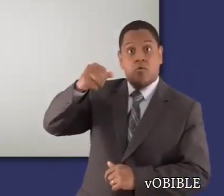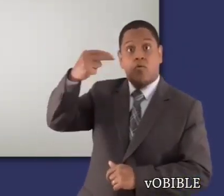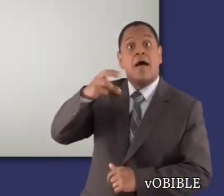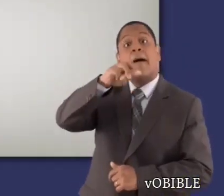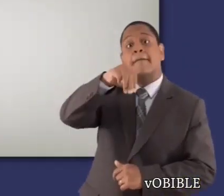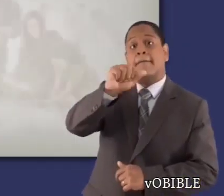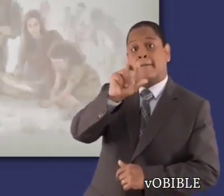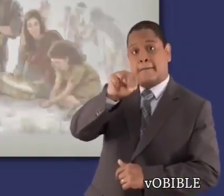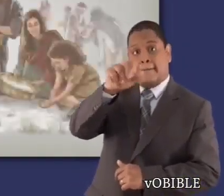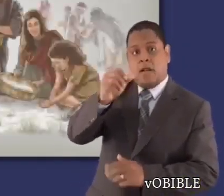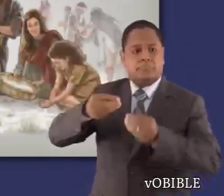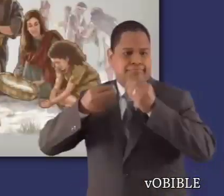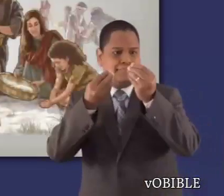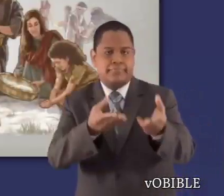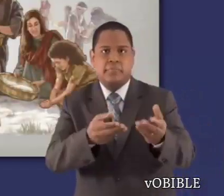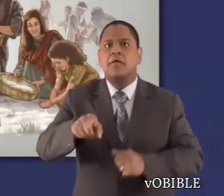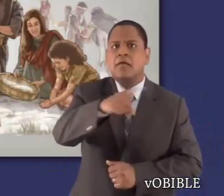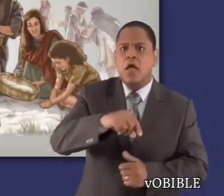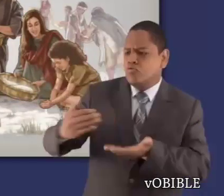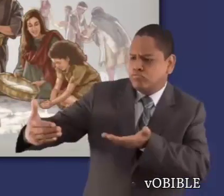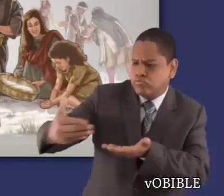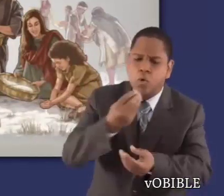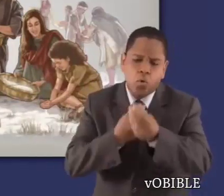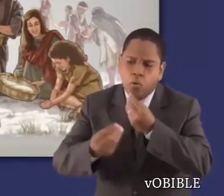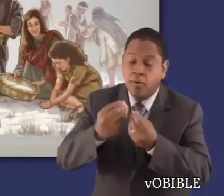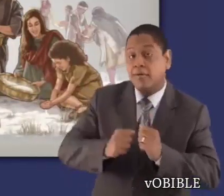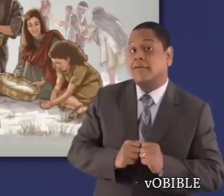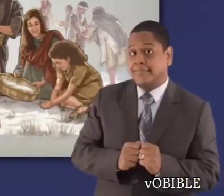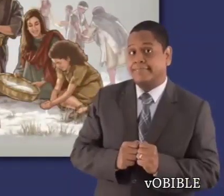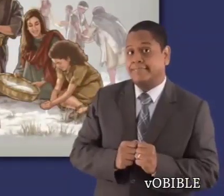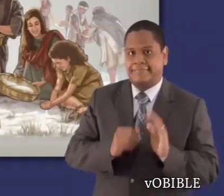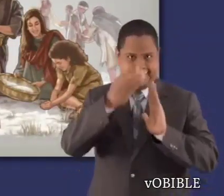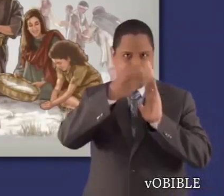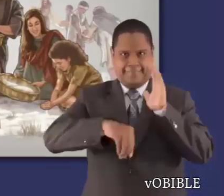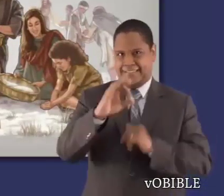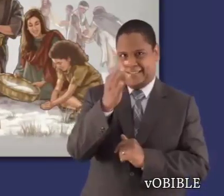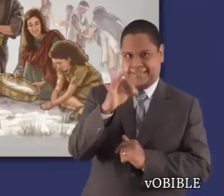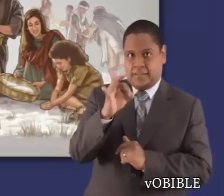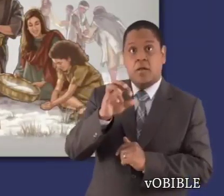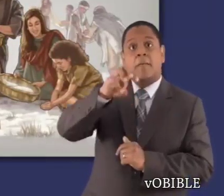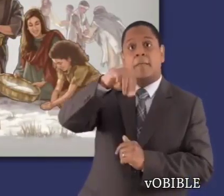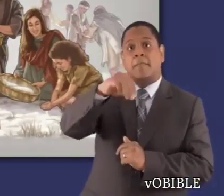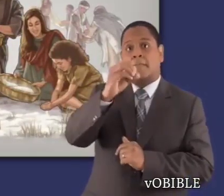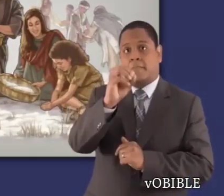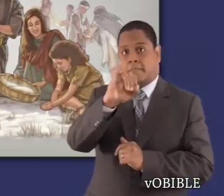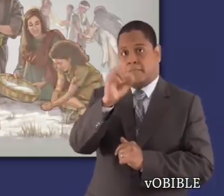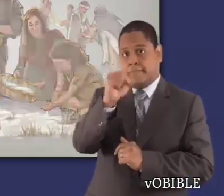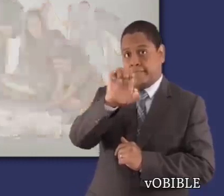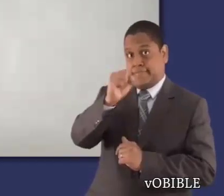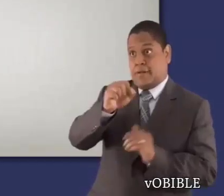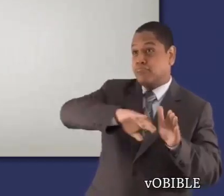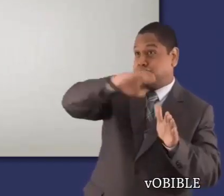En el capítulo 16, Jehová les da a los israelitas maná, que les sirve de alimento durante su viaje por el desierto.